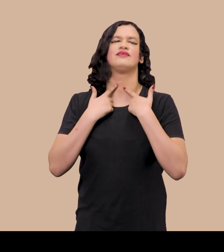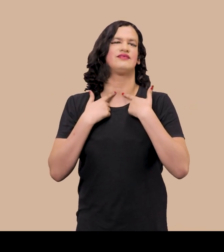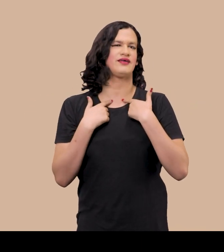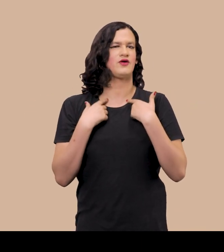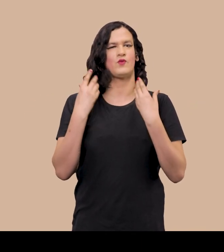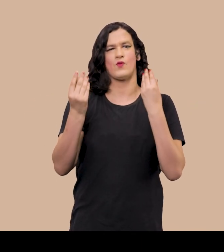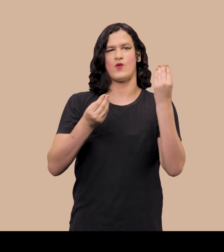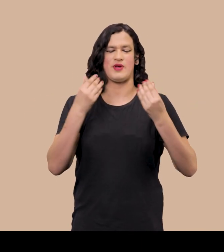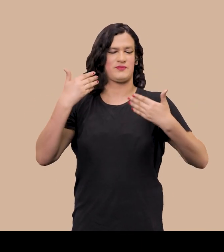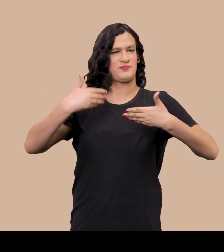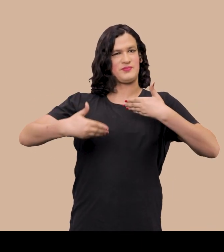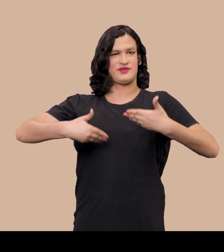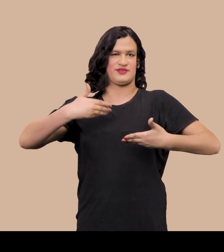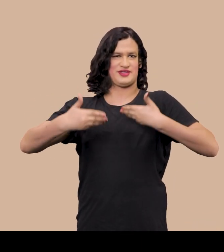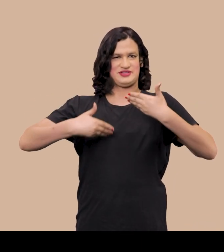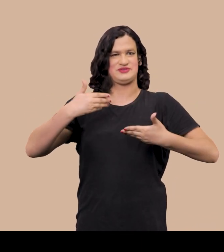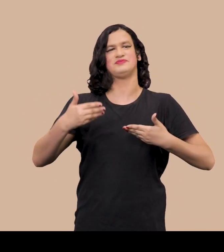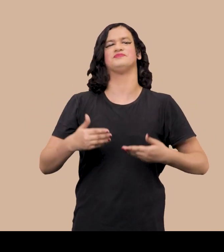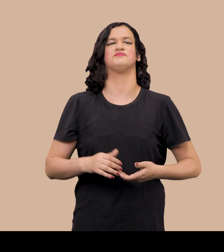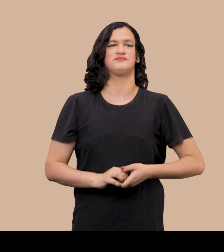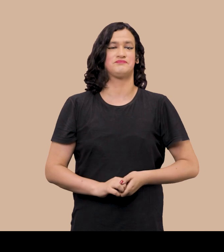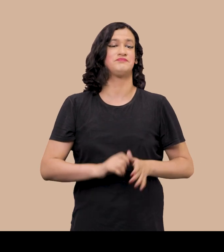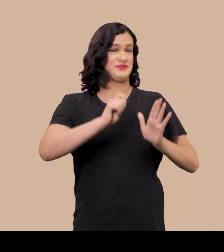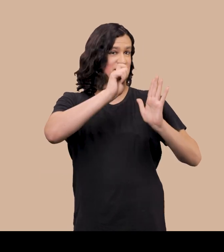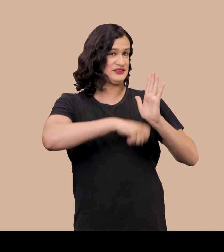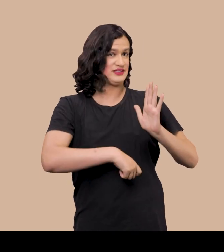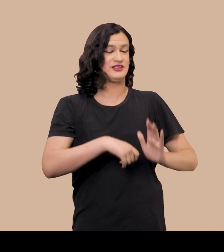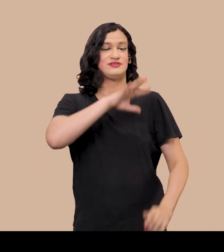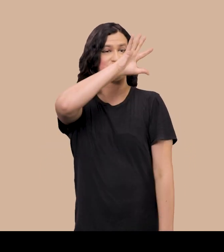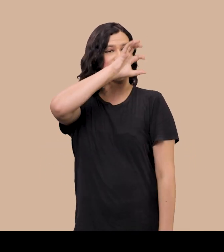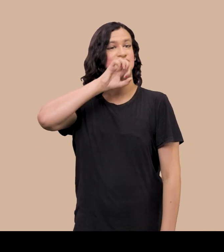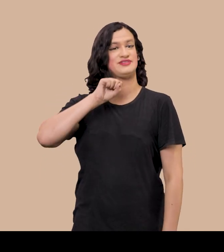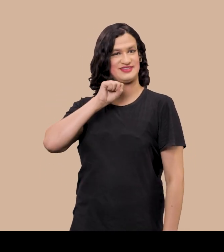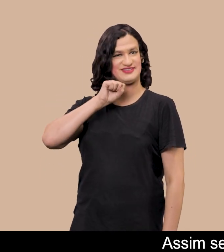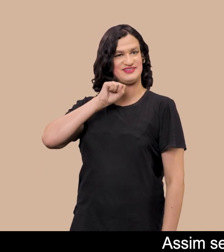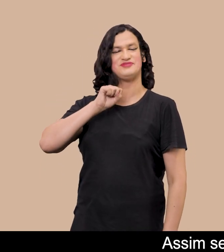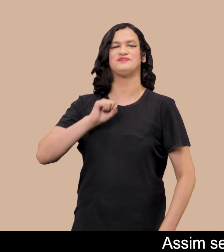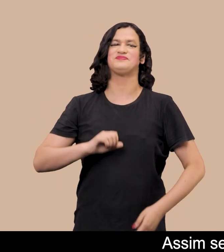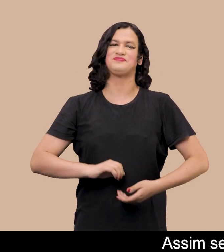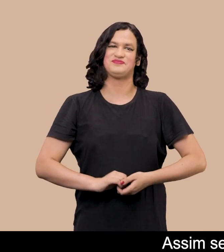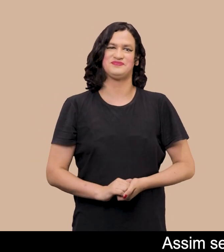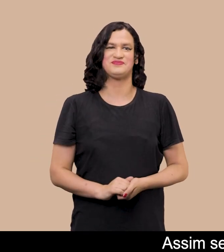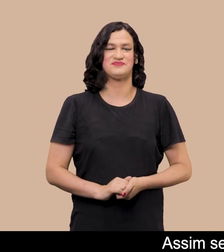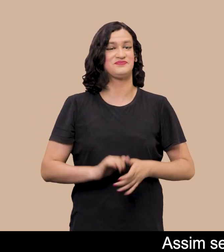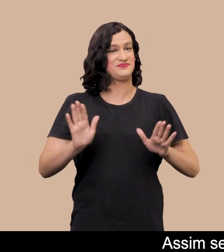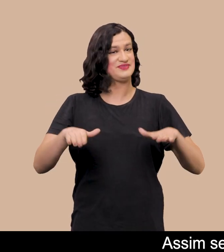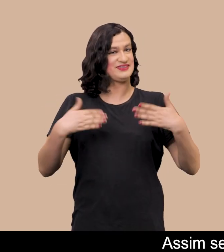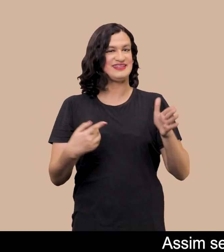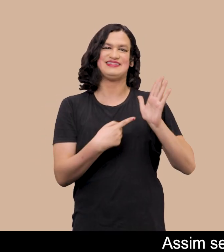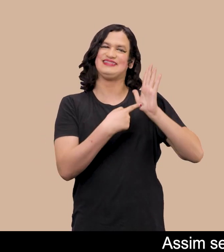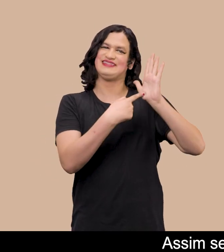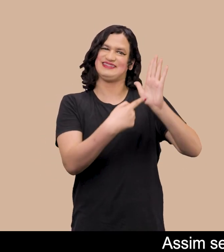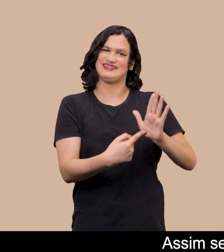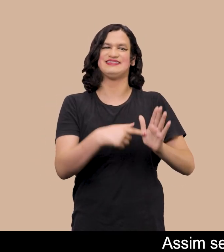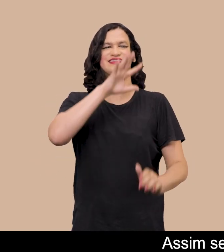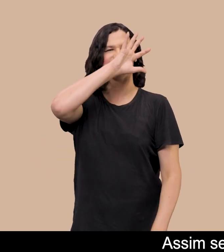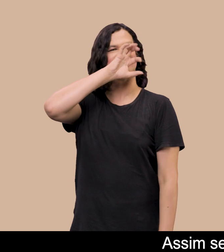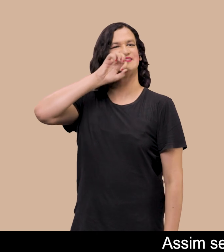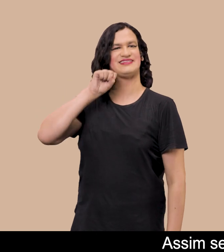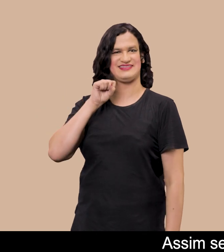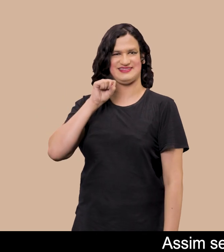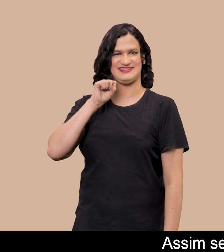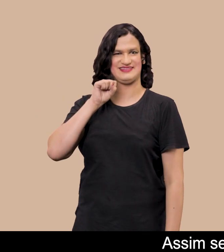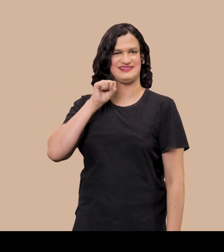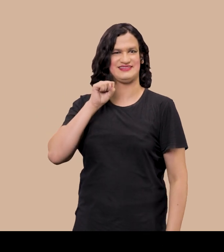tratam Lia de Castro, 2019 Assim se apresentou Lia de Castro na primeira página do